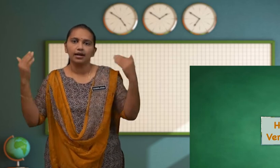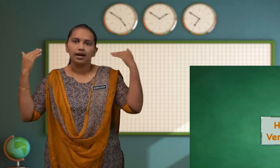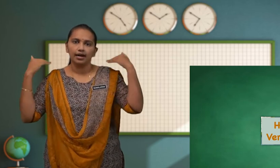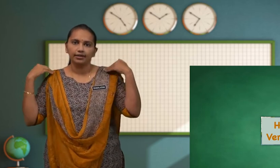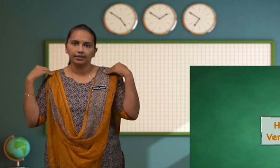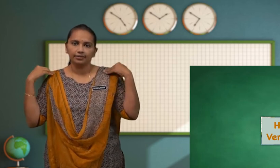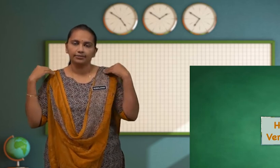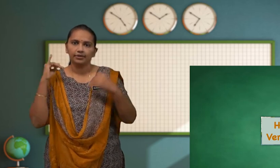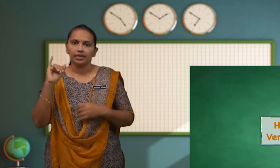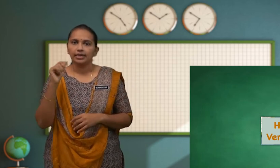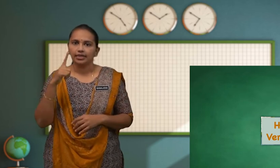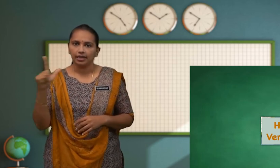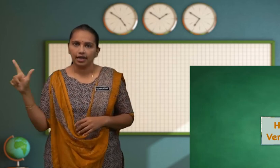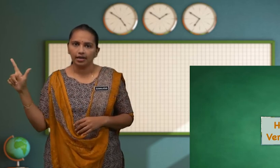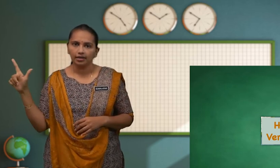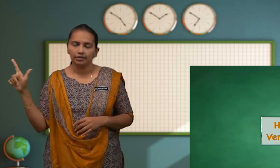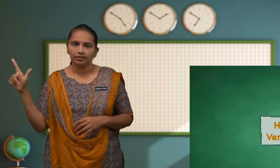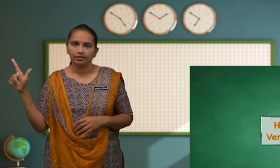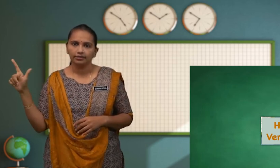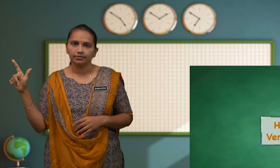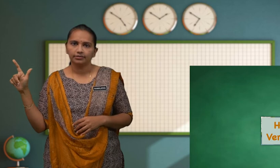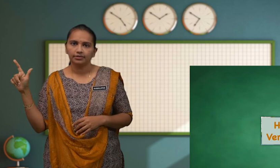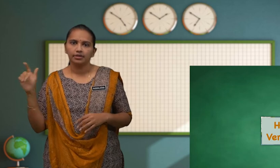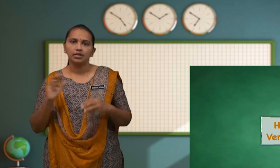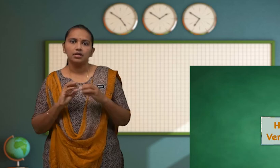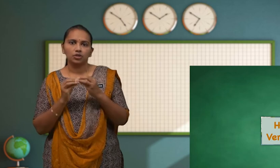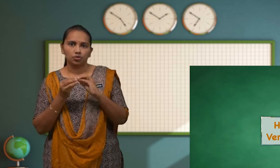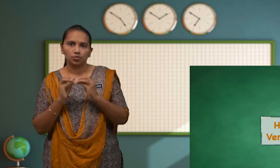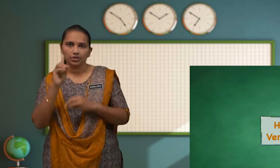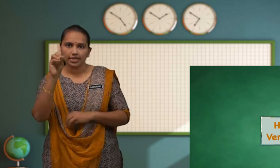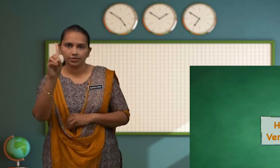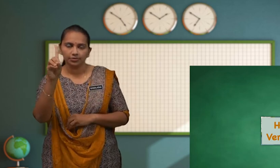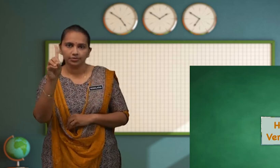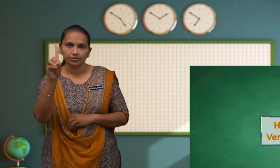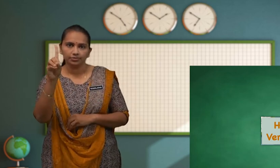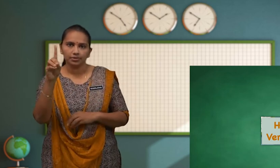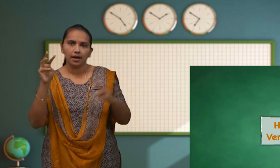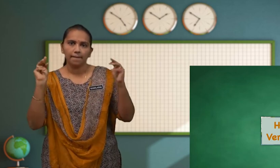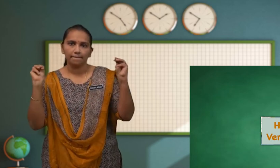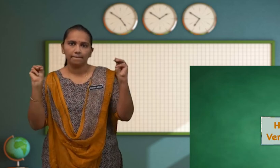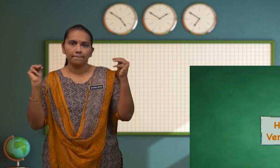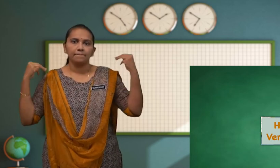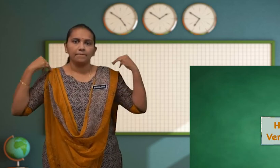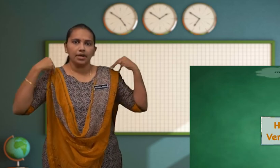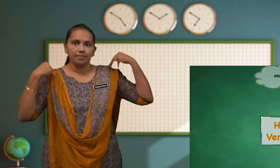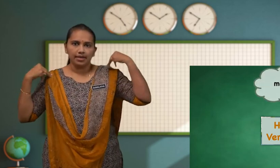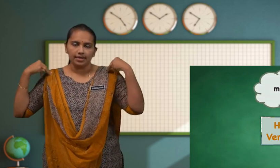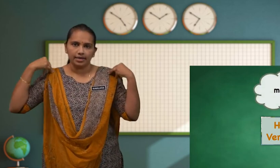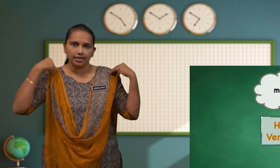Ada Ialah Nombor Satu Mamalia